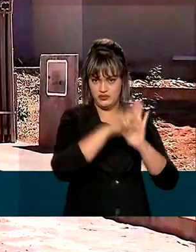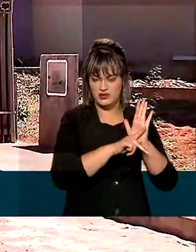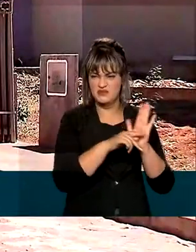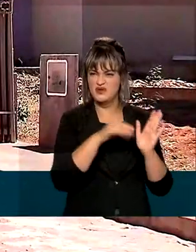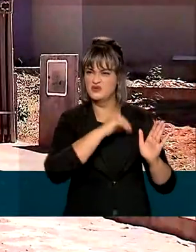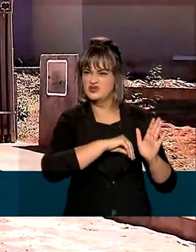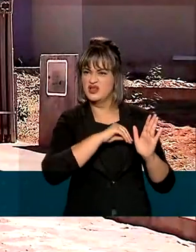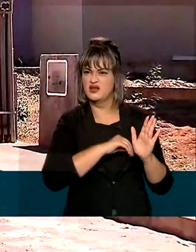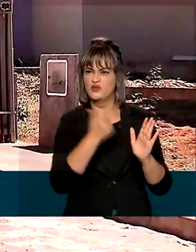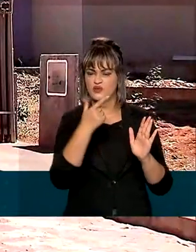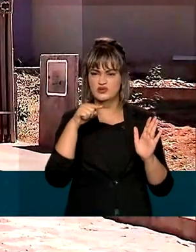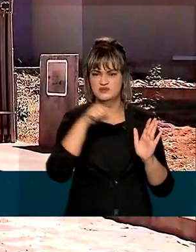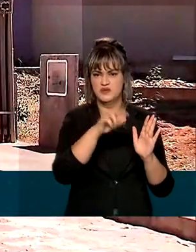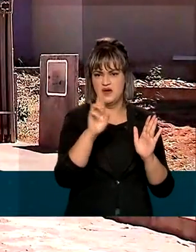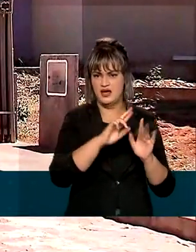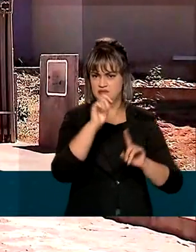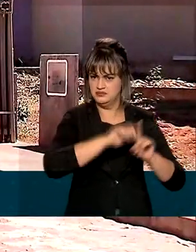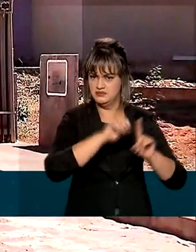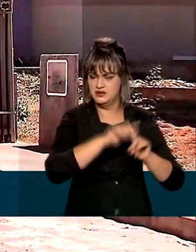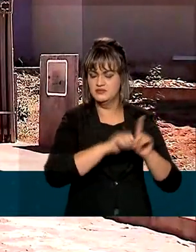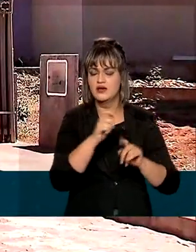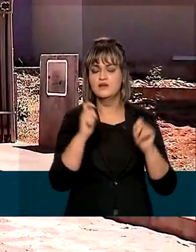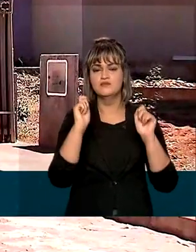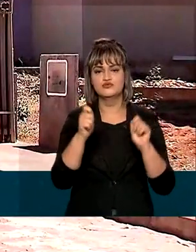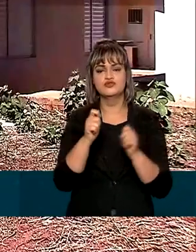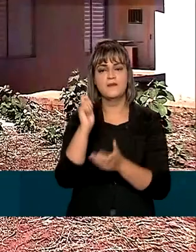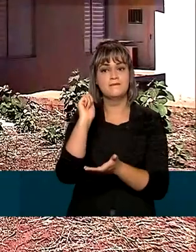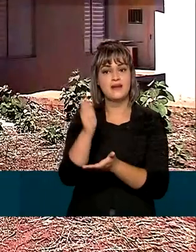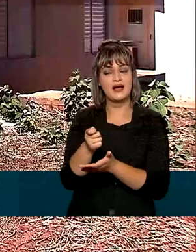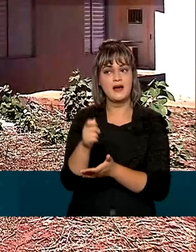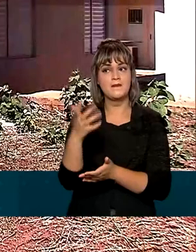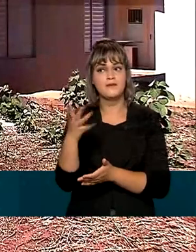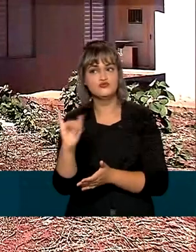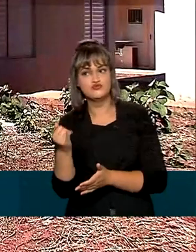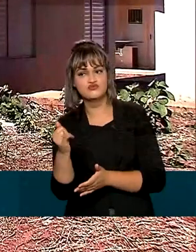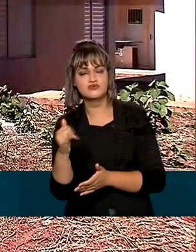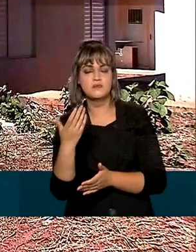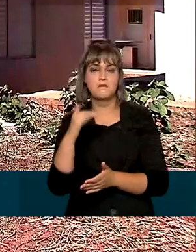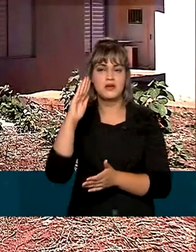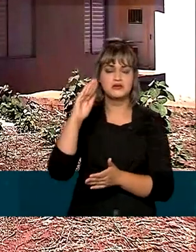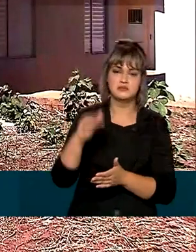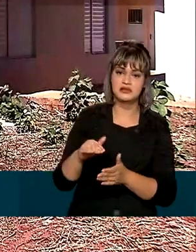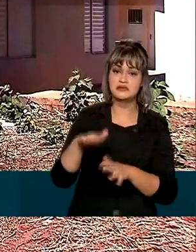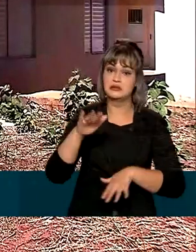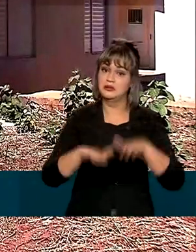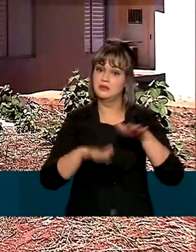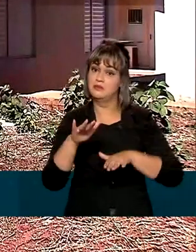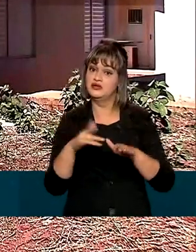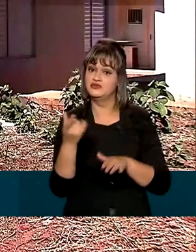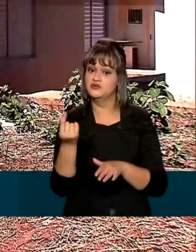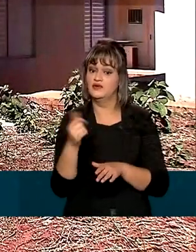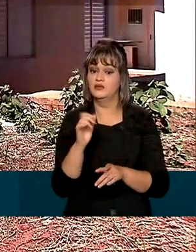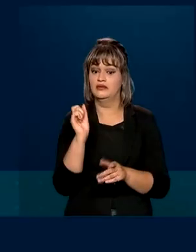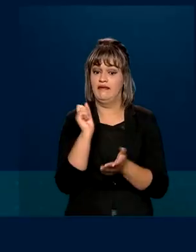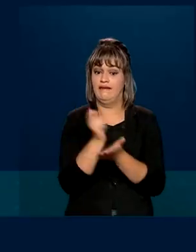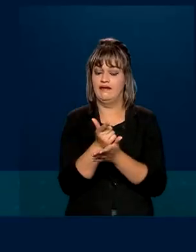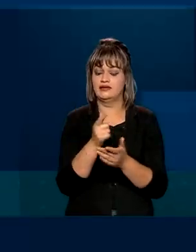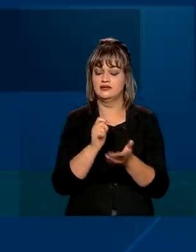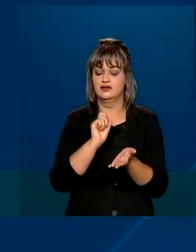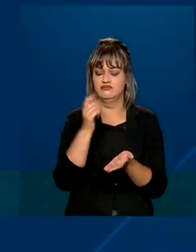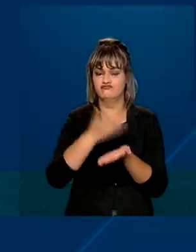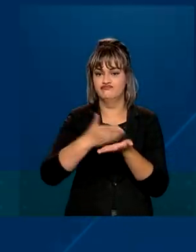com renda de até R$ mil por mês, poderiam pagar mais ou menos juros, de acordo com o valor do imóvel financiado.